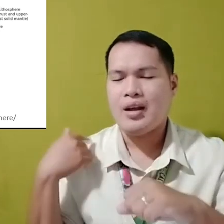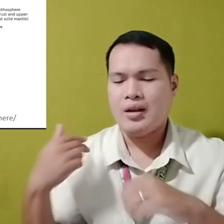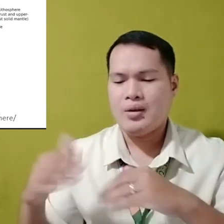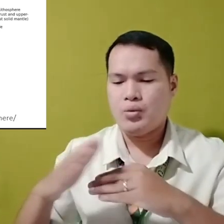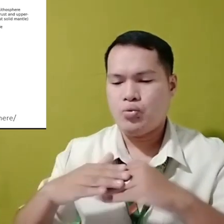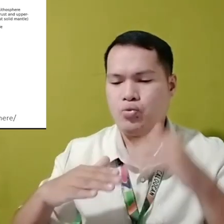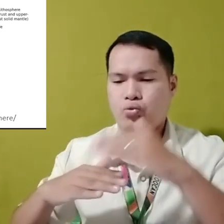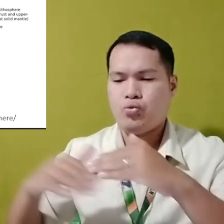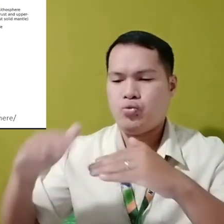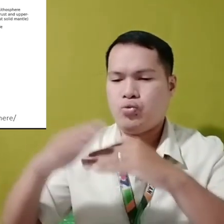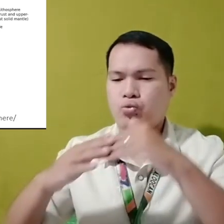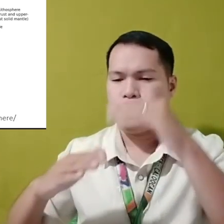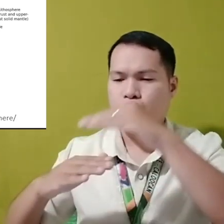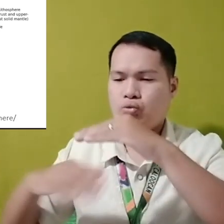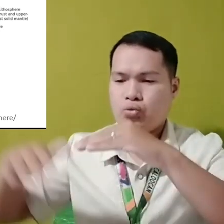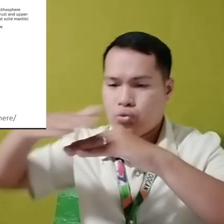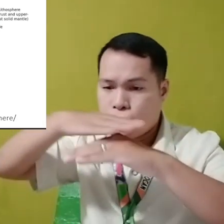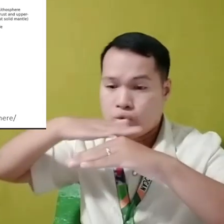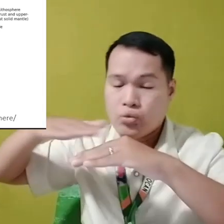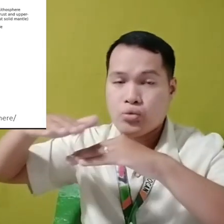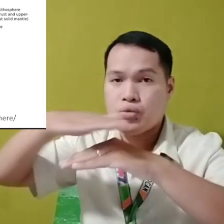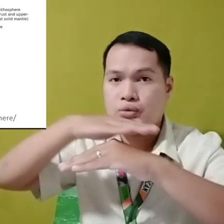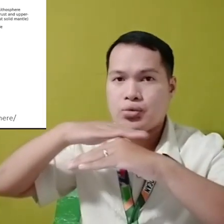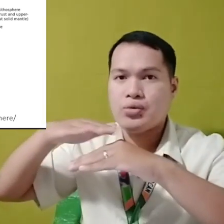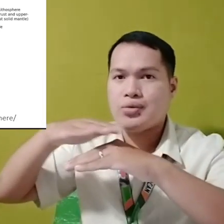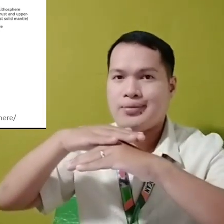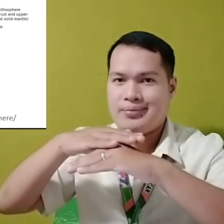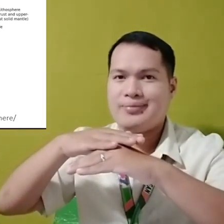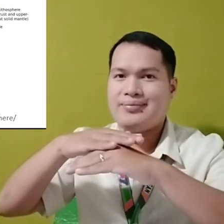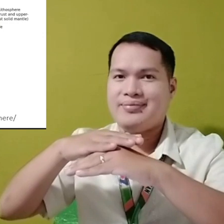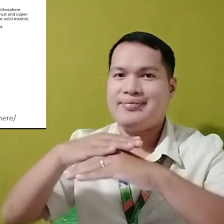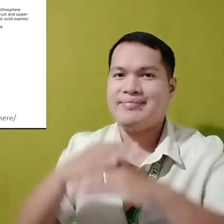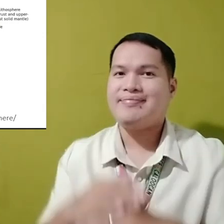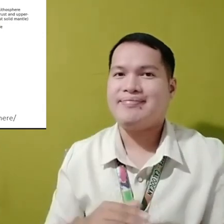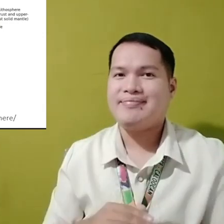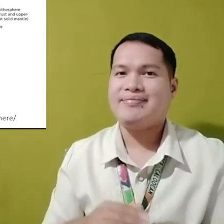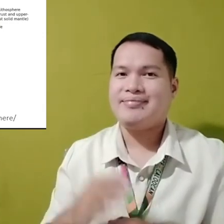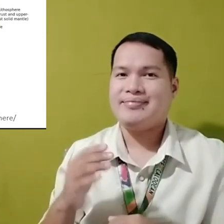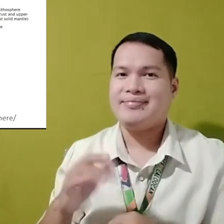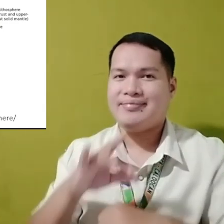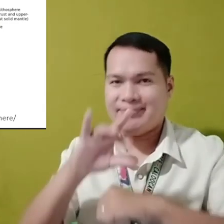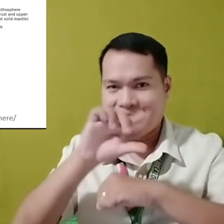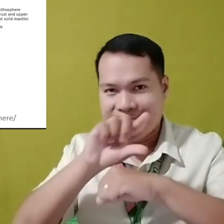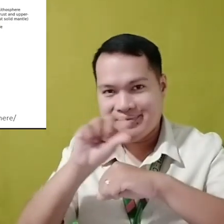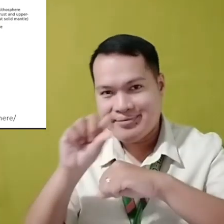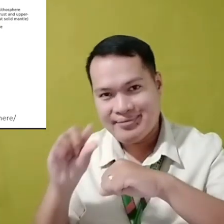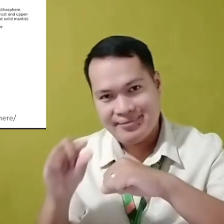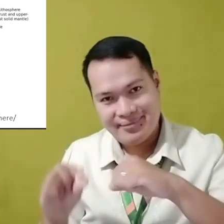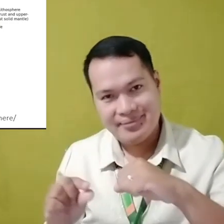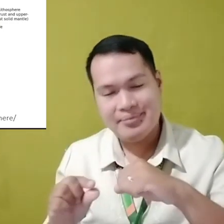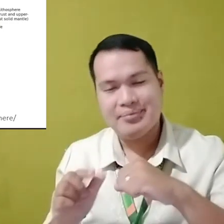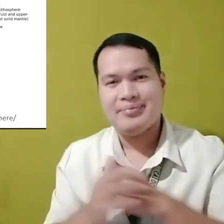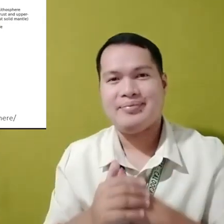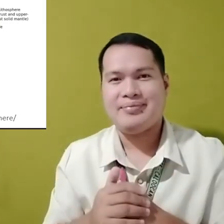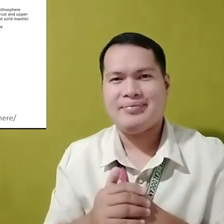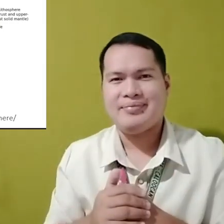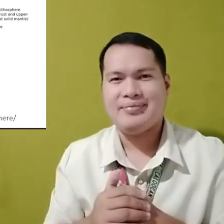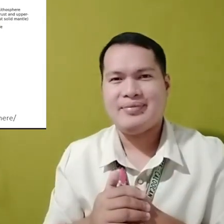Ito naman ang chart mula sa nationalgeographic.org Tungkol sa iba't ibang layers ng ating